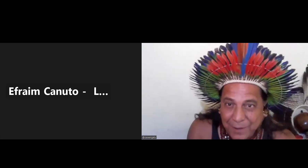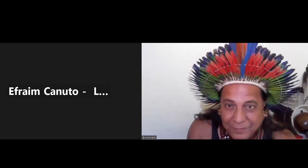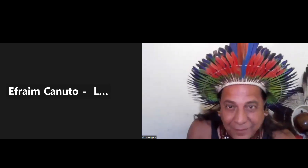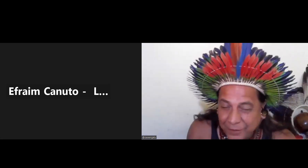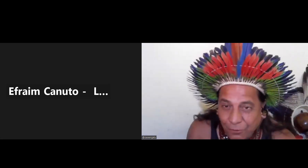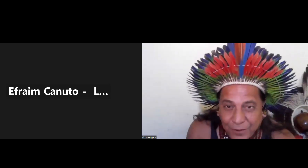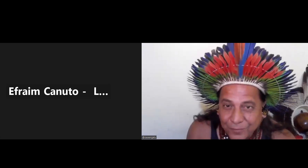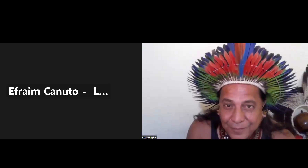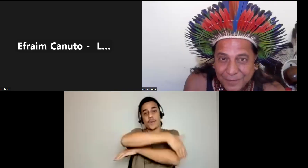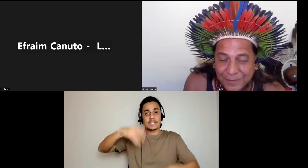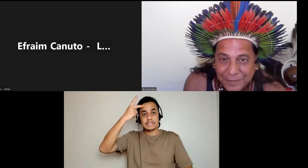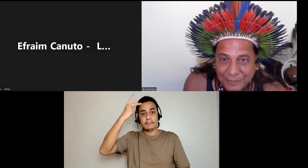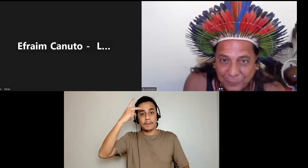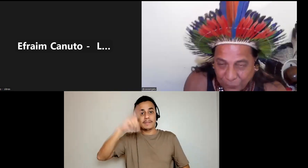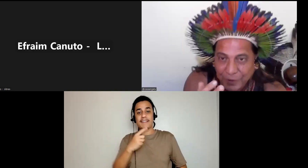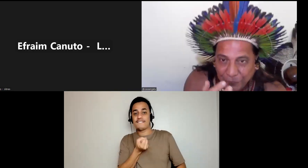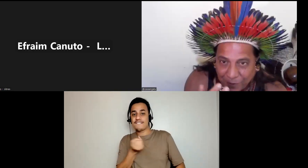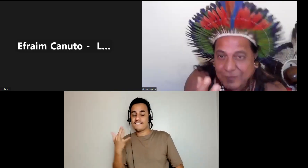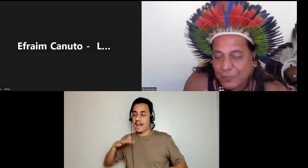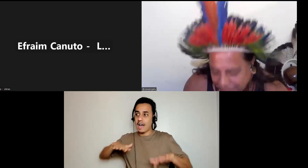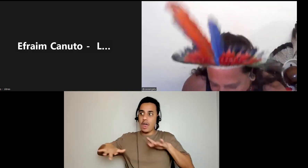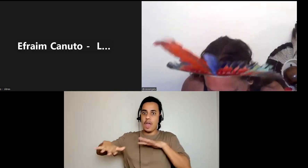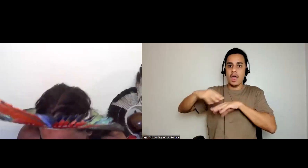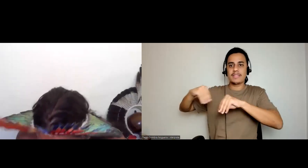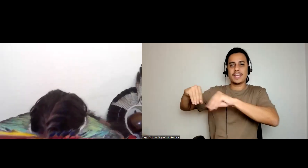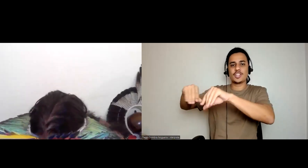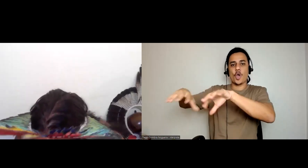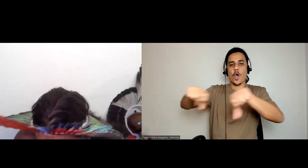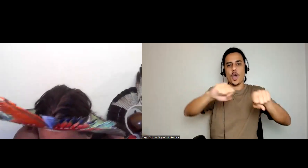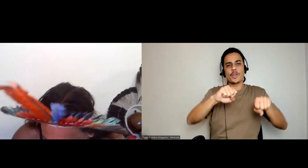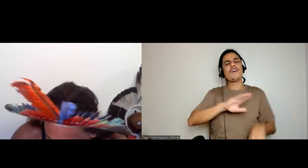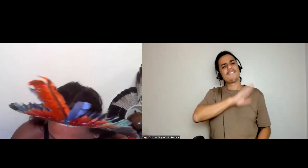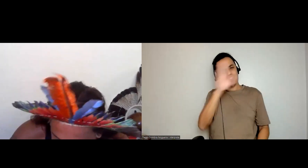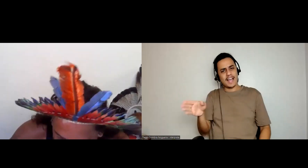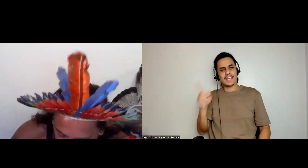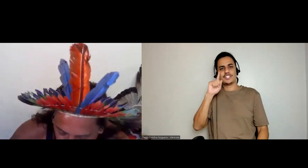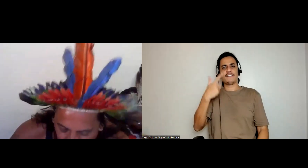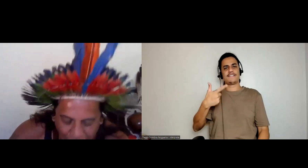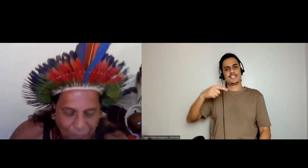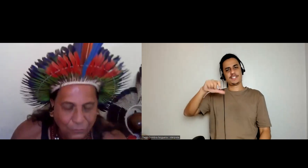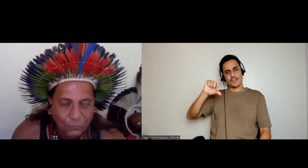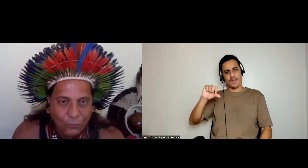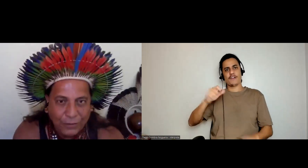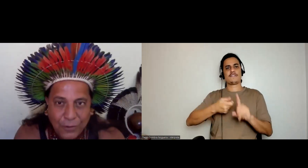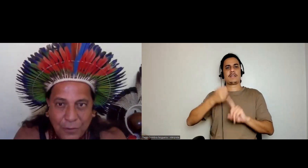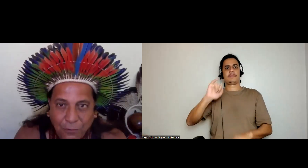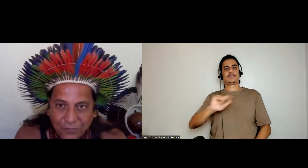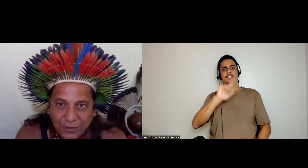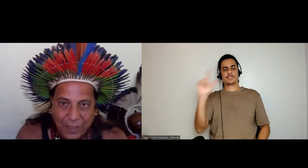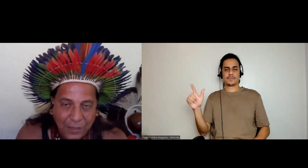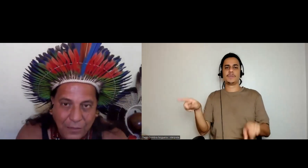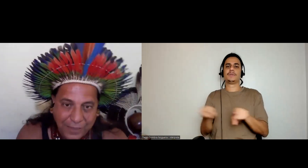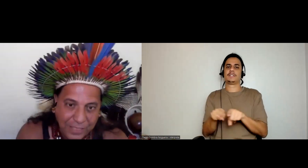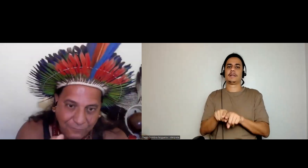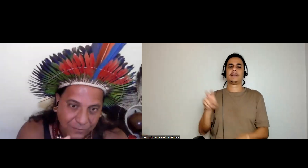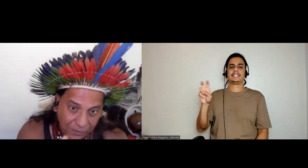Paulo é perto de territórios, faça essa experiência, vai lá dia 29 do 7, e 5 do 8 com a